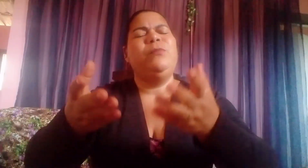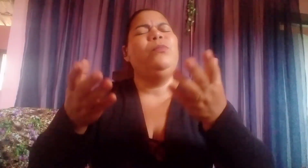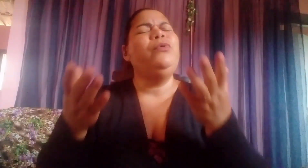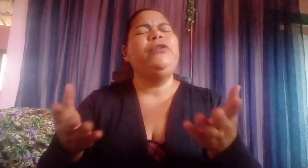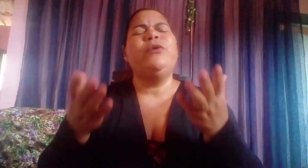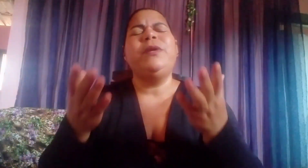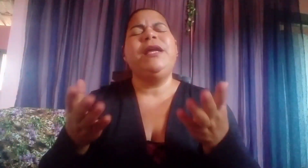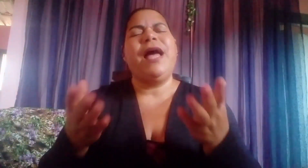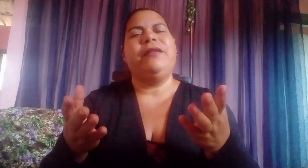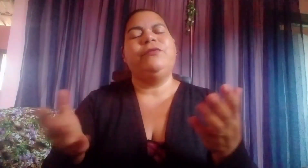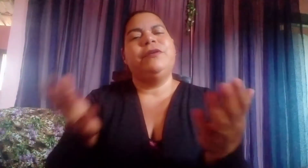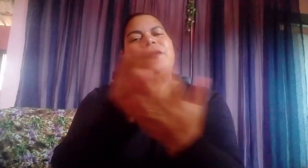muito obrigado.